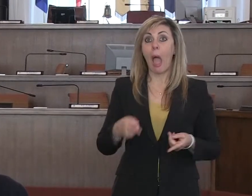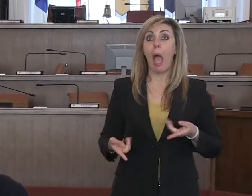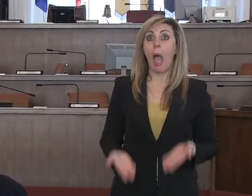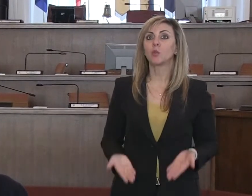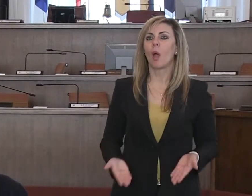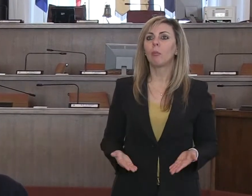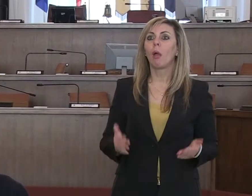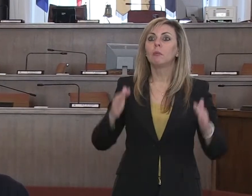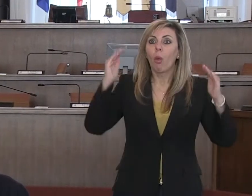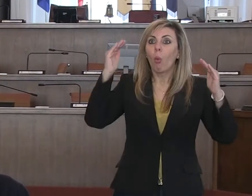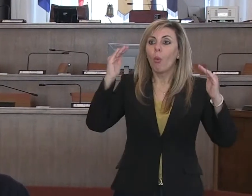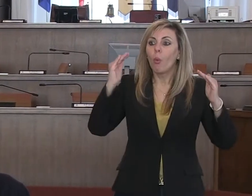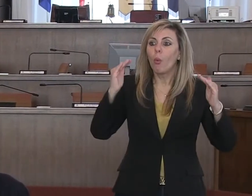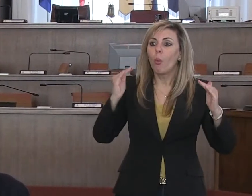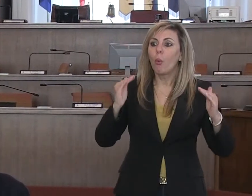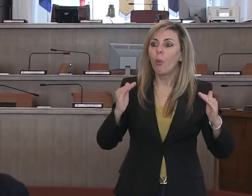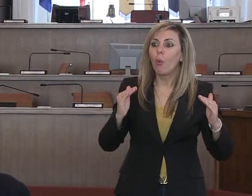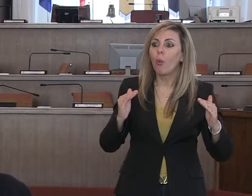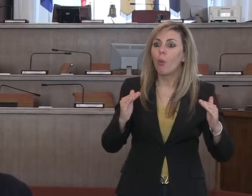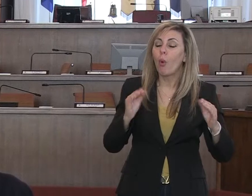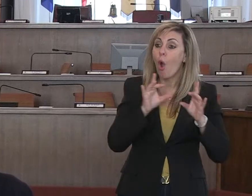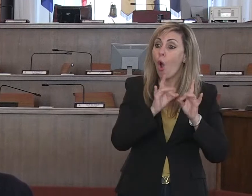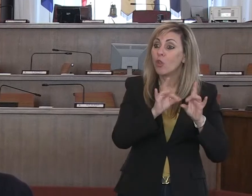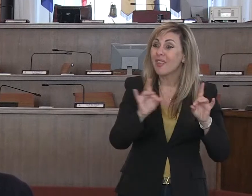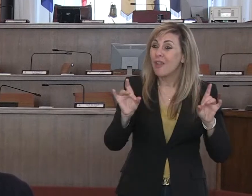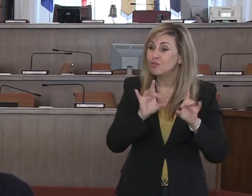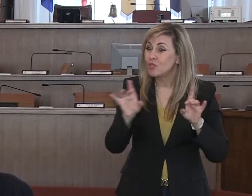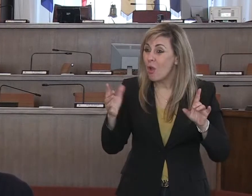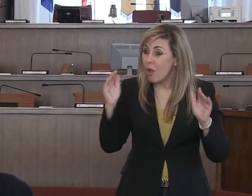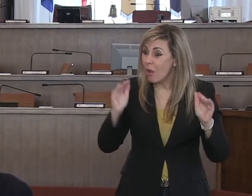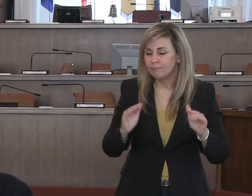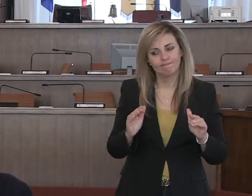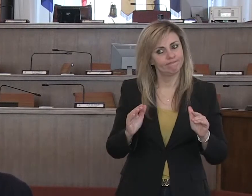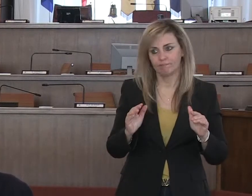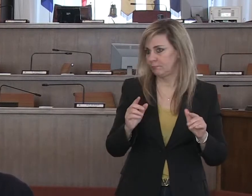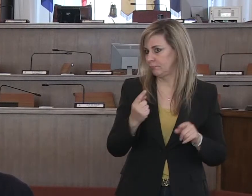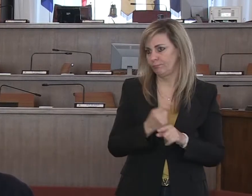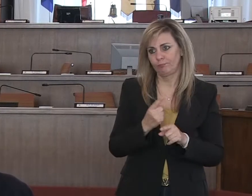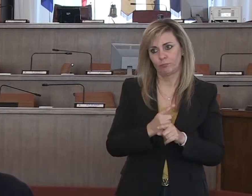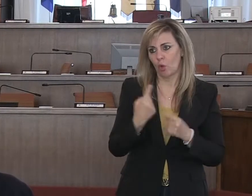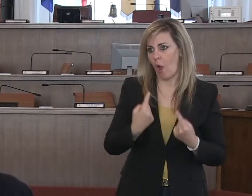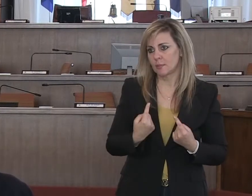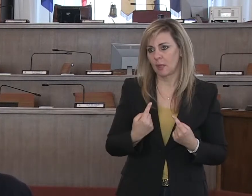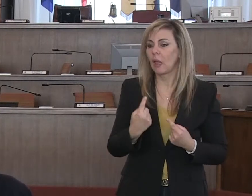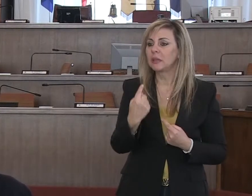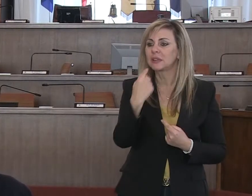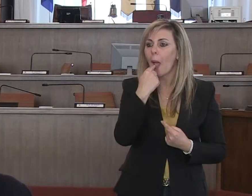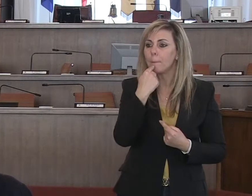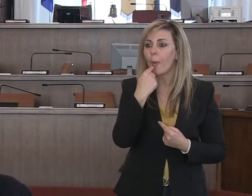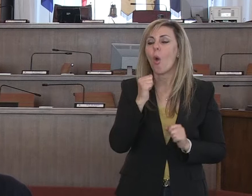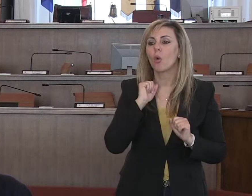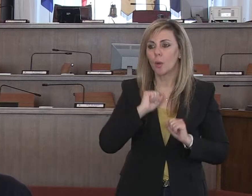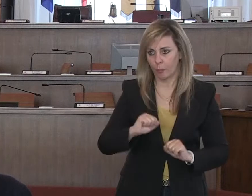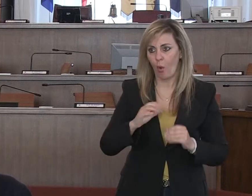un calo, anzi un aumento dei casi di positività. Abbiamo aumentato il numero di tamponi che possiamo